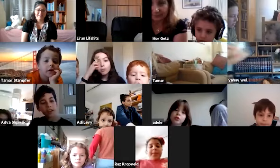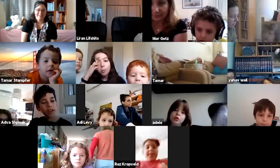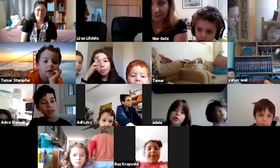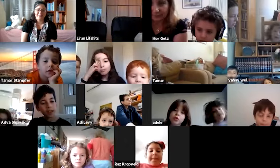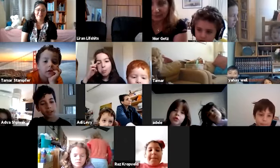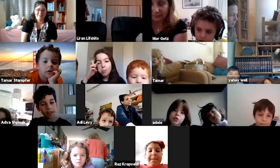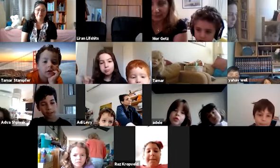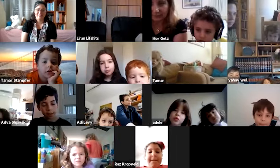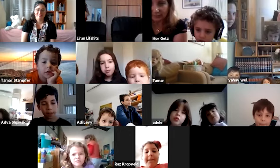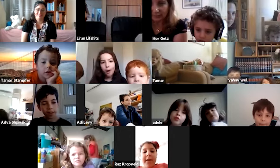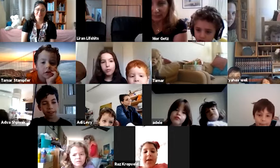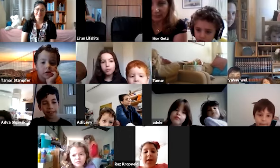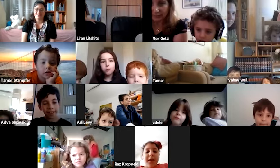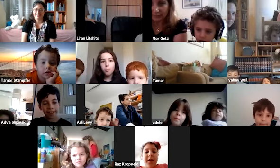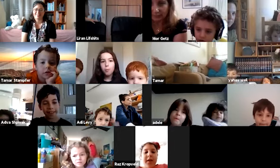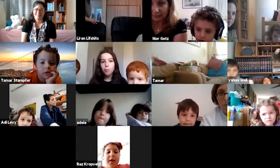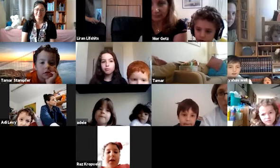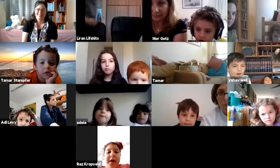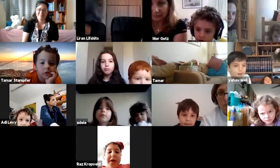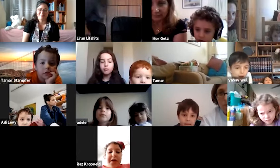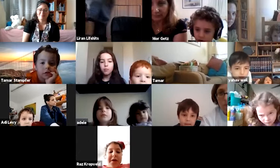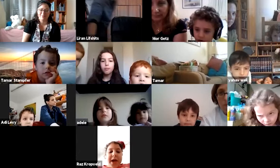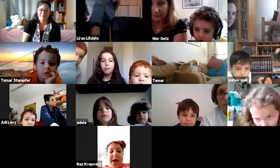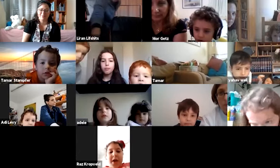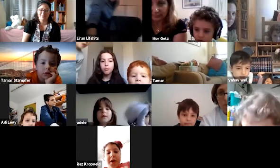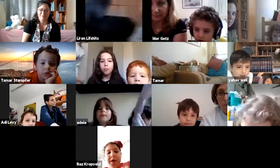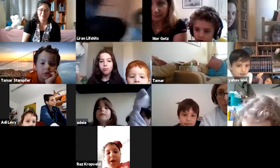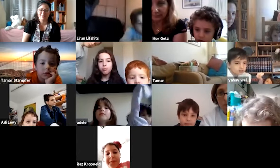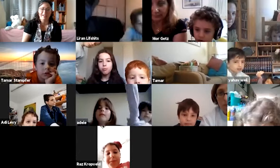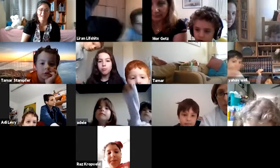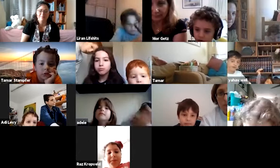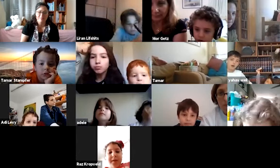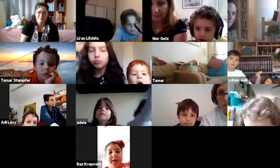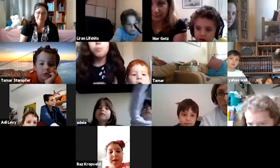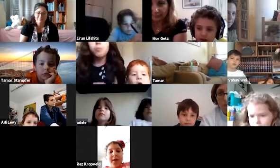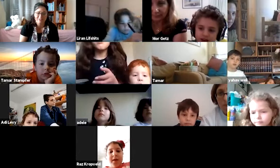אני רואה איזה כיף, איזה כיף שאתם פותחים. אני רואה את אלמה שפתחה וידאו.